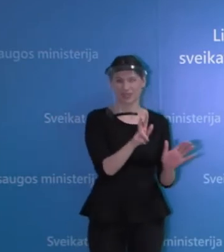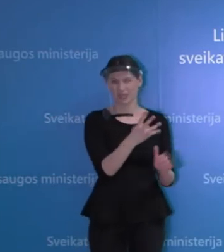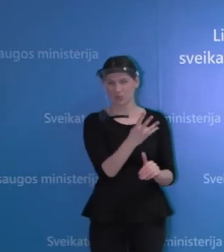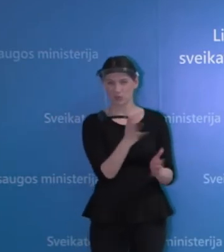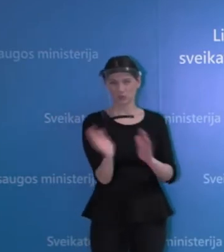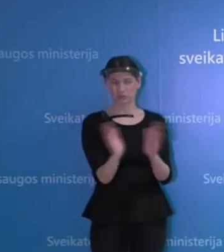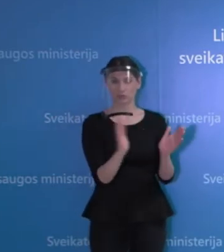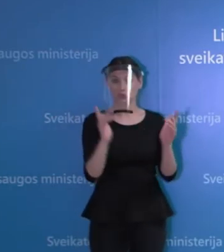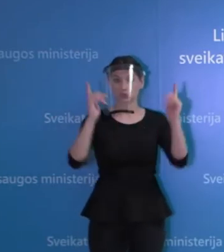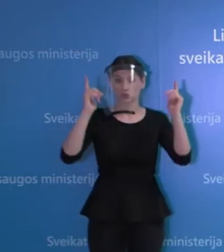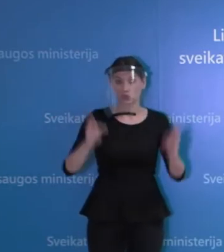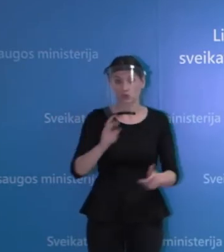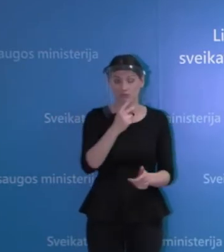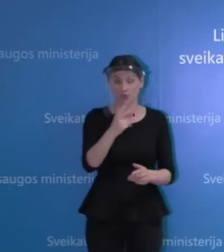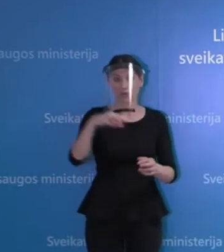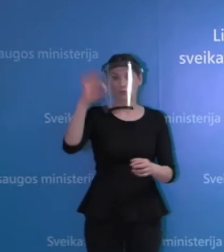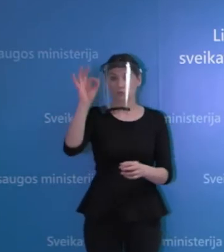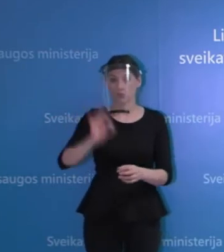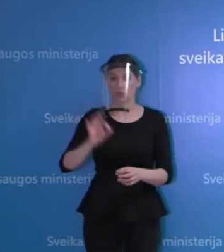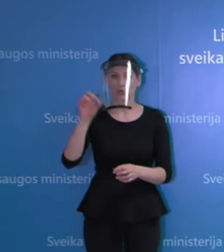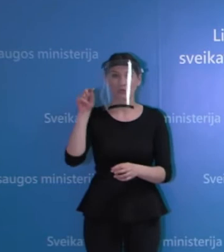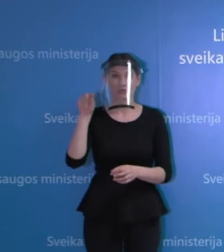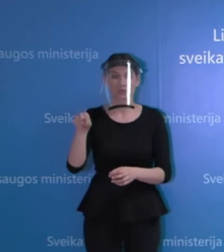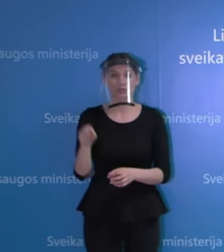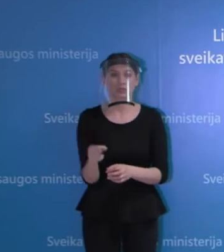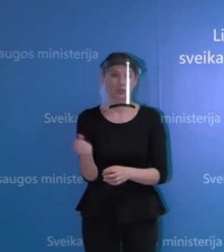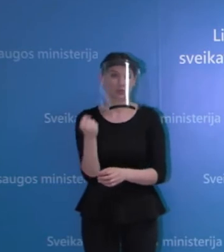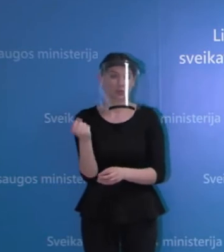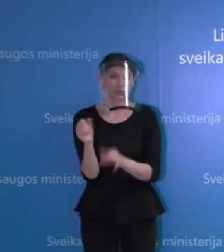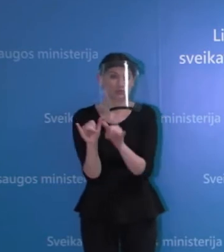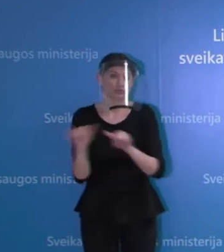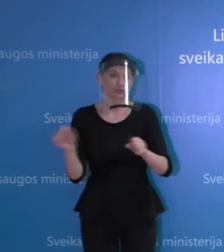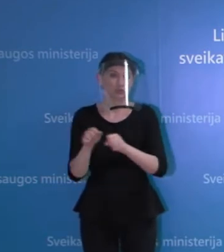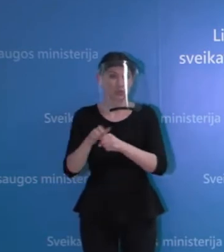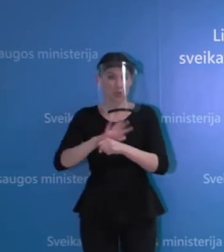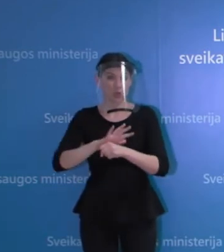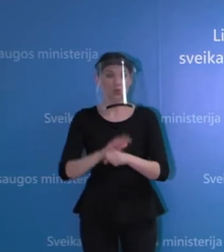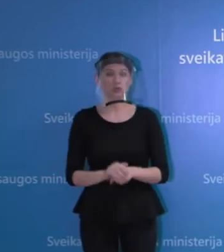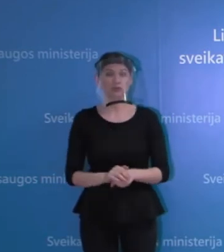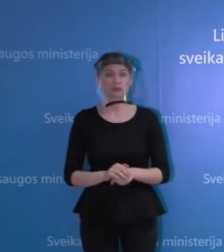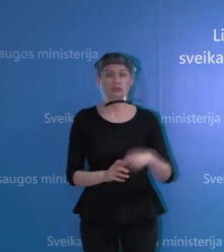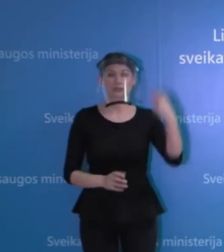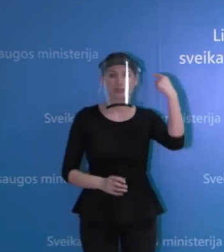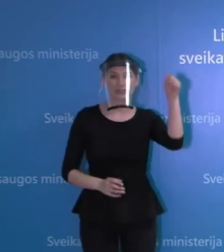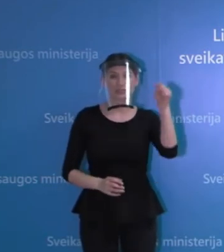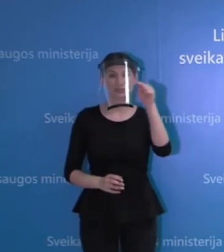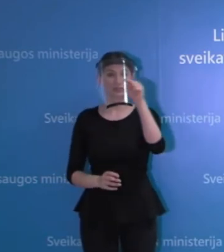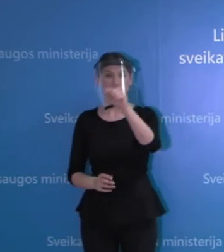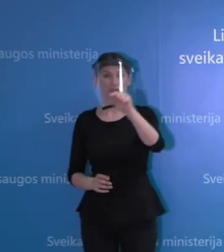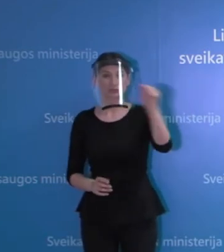na, tikrai vertinti, kaip pagrindinis lygos žydinys, nes visiem kitiem iš visų kitų